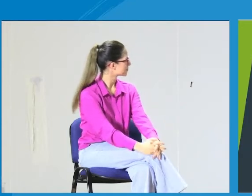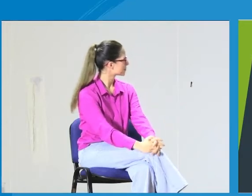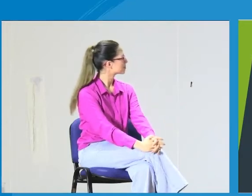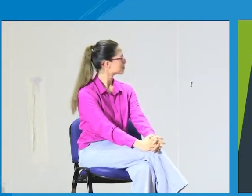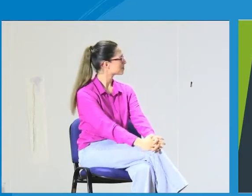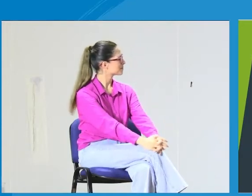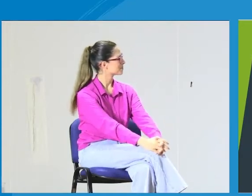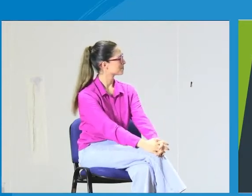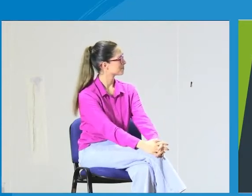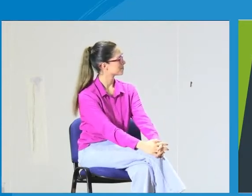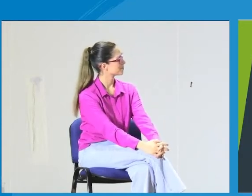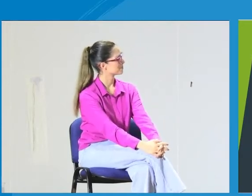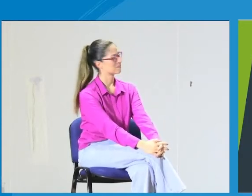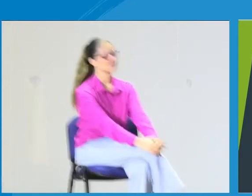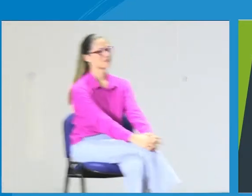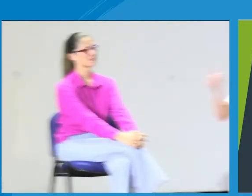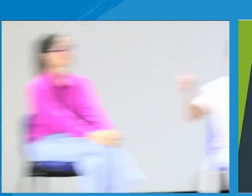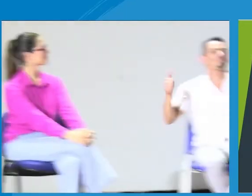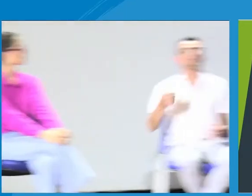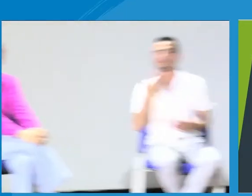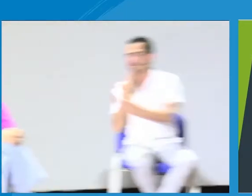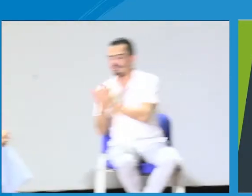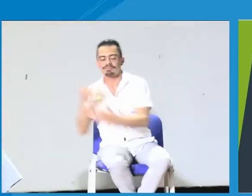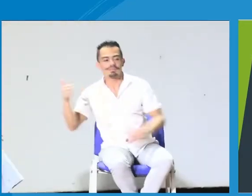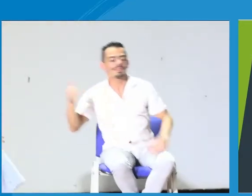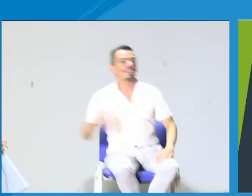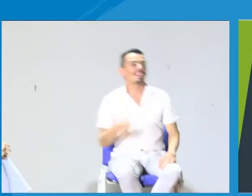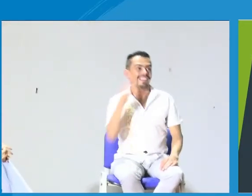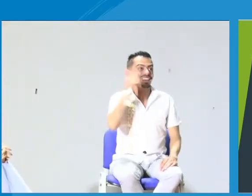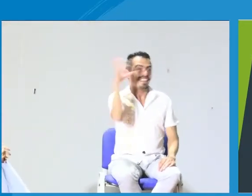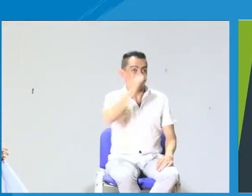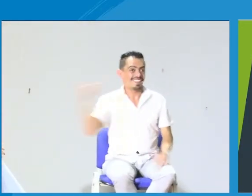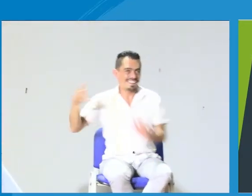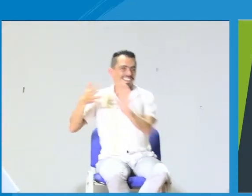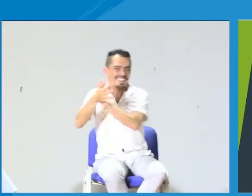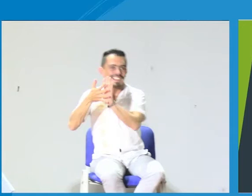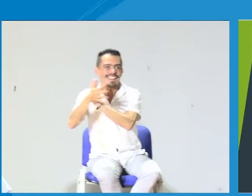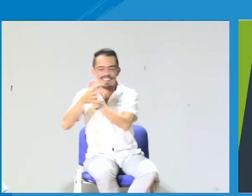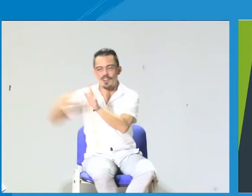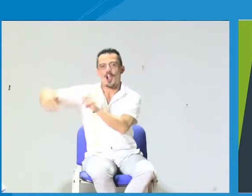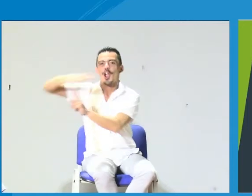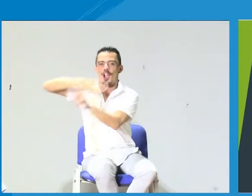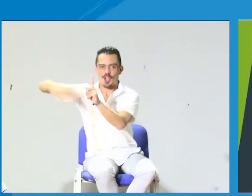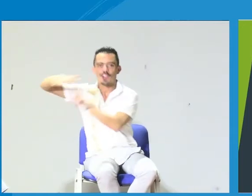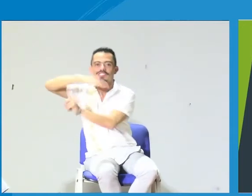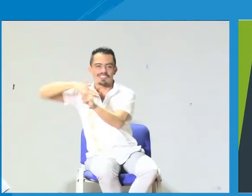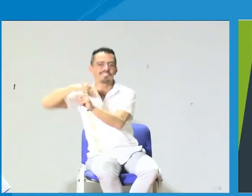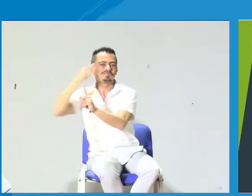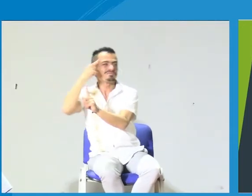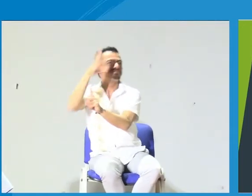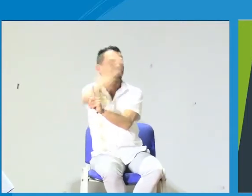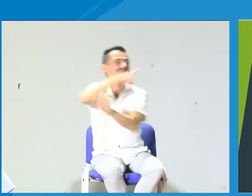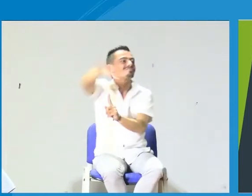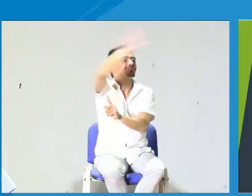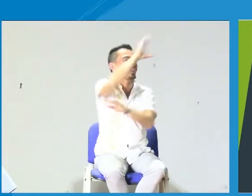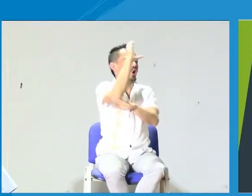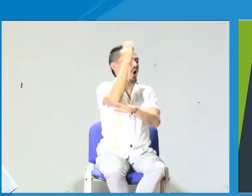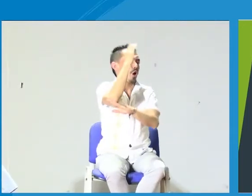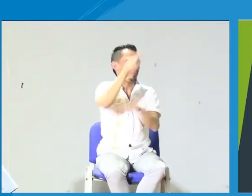constante no. ¿Qué opinas tú, Diego? Muy bien, muchas gracias. En efecto, como acabas de mencionar, el